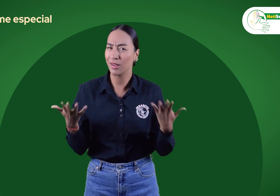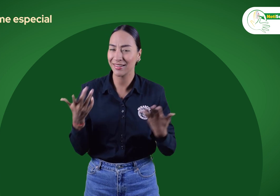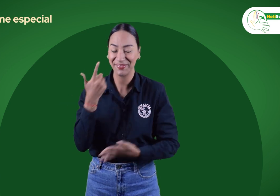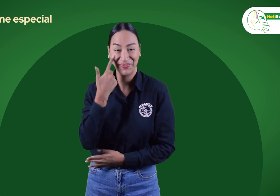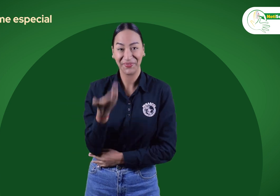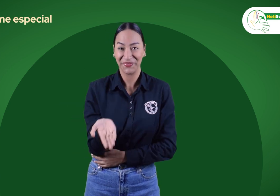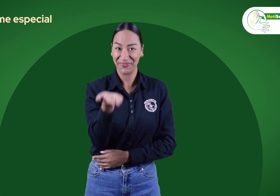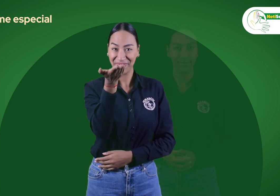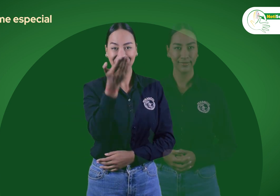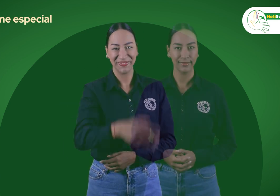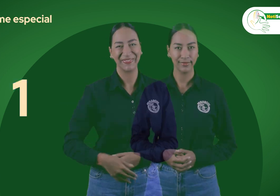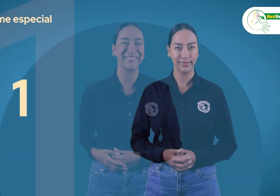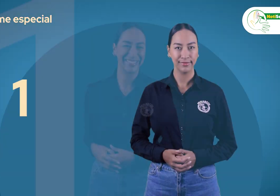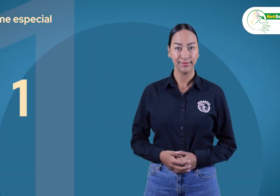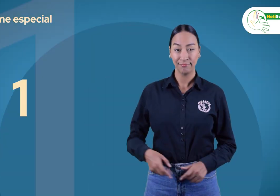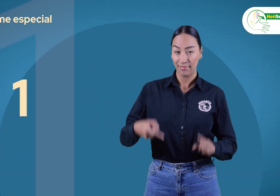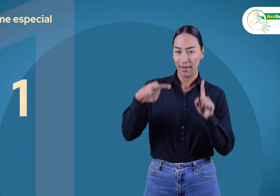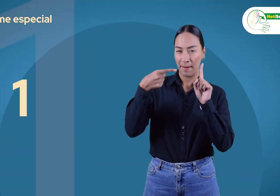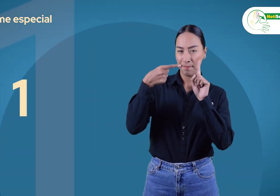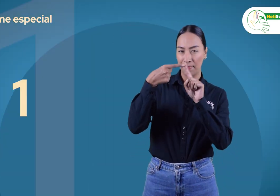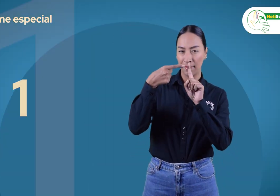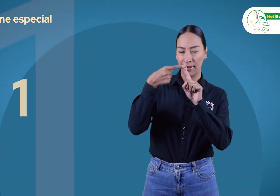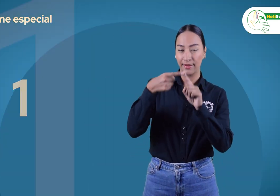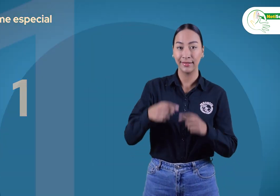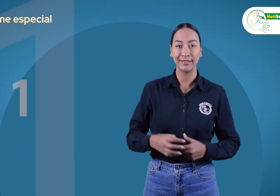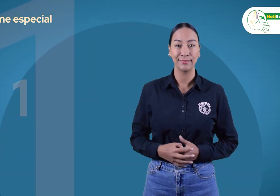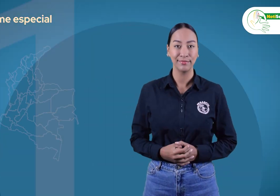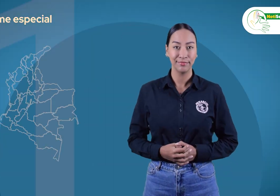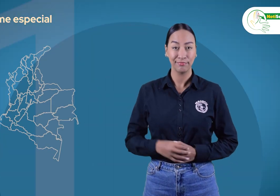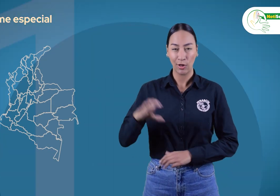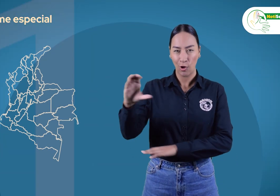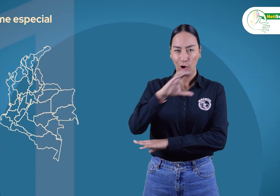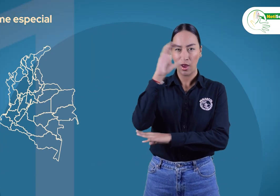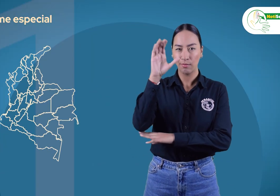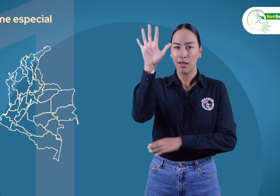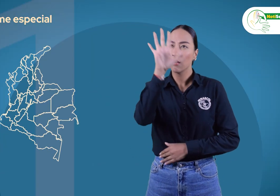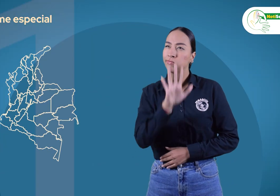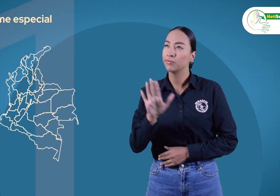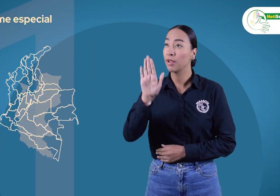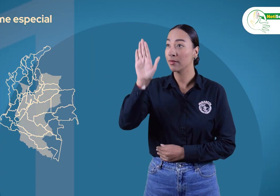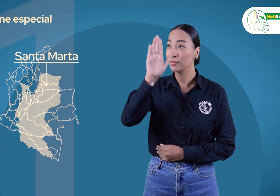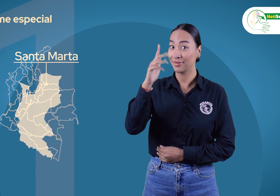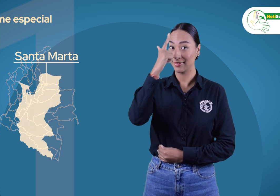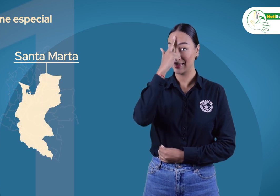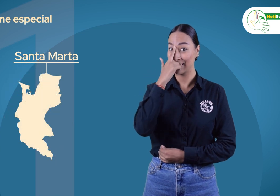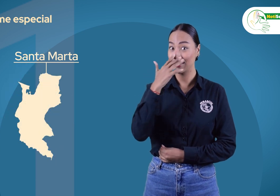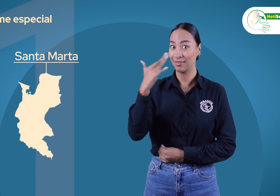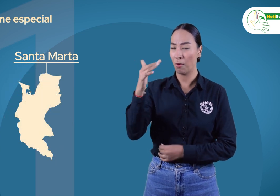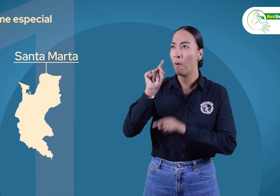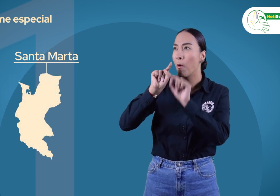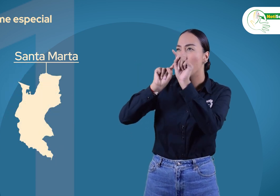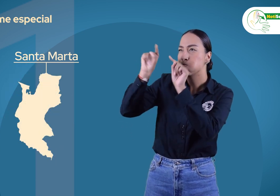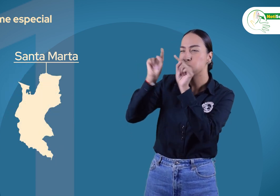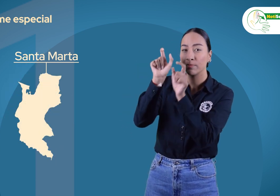Observen, el primero, conocer la situación de las personas sordas de esta región de Colombia